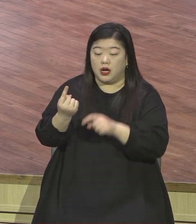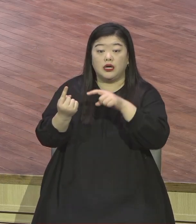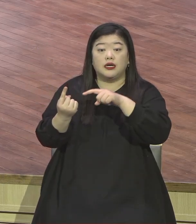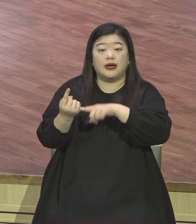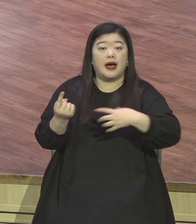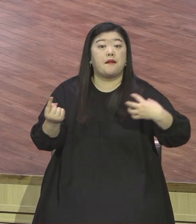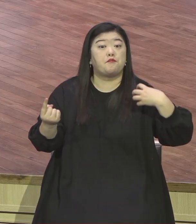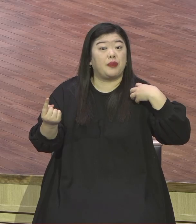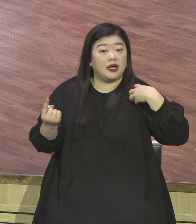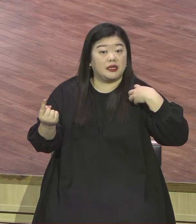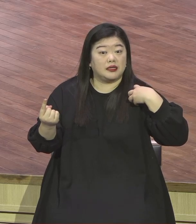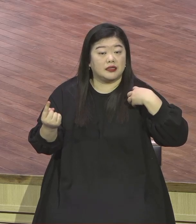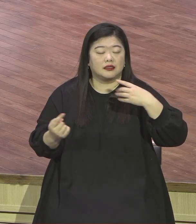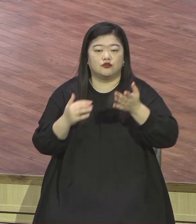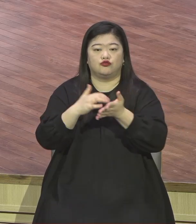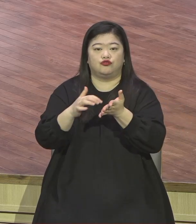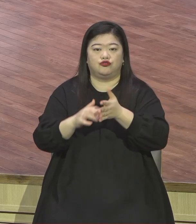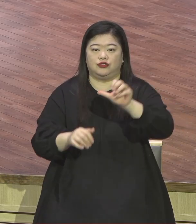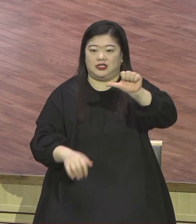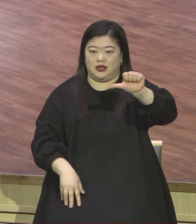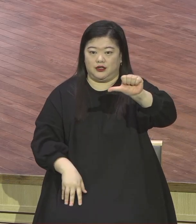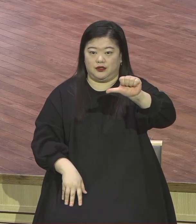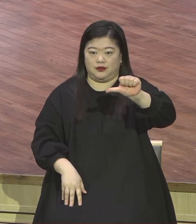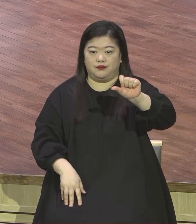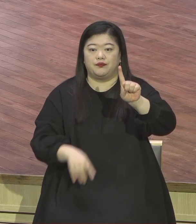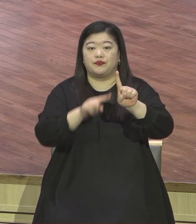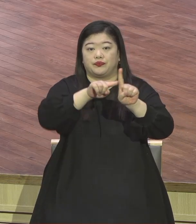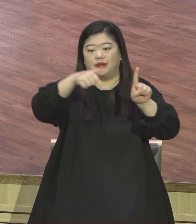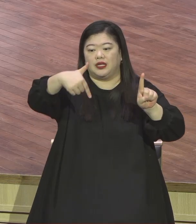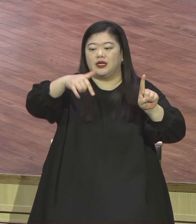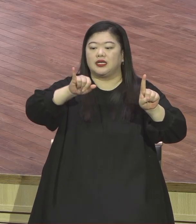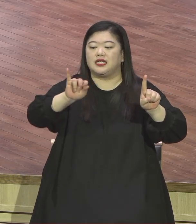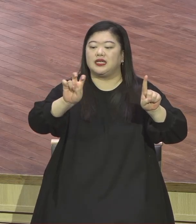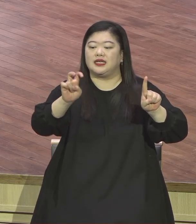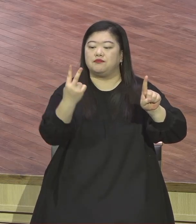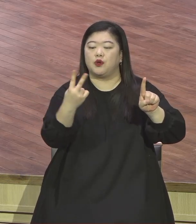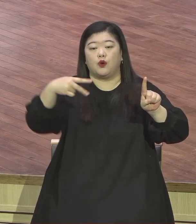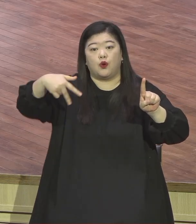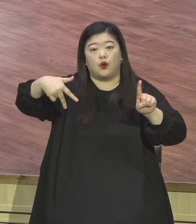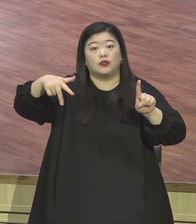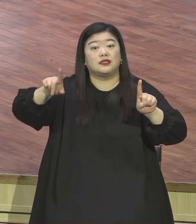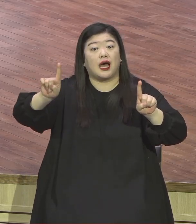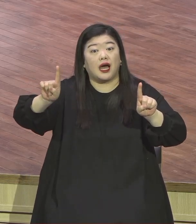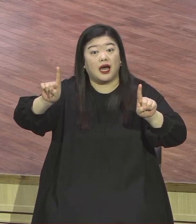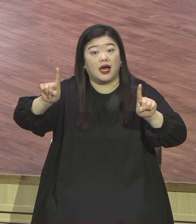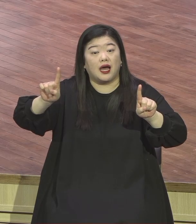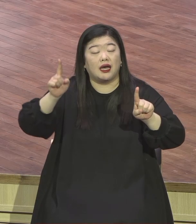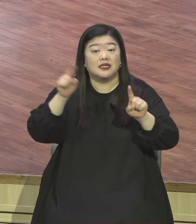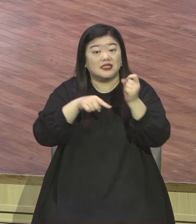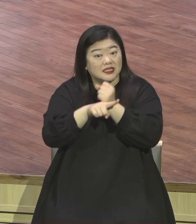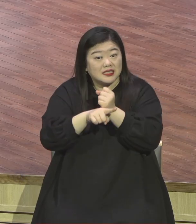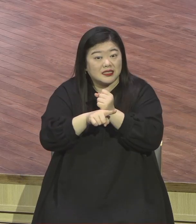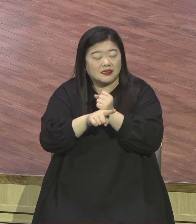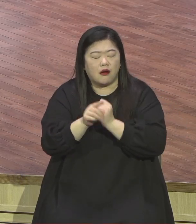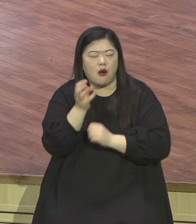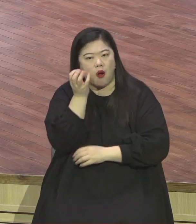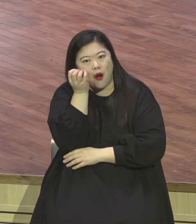묘사하고 있어요 기모자라 기모자라는 말은 놀랍다 원더풀 영어로 그런 뜻입니다